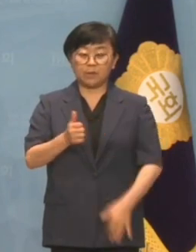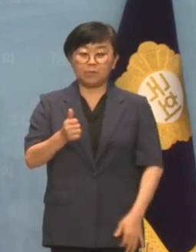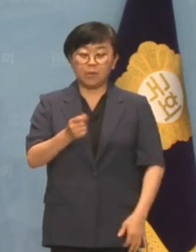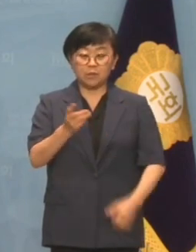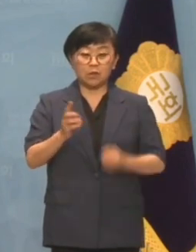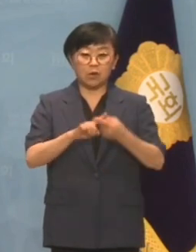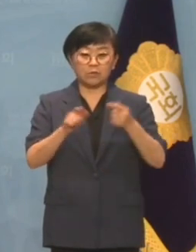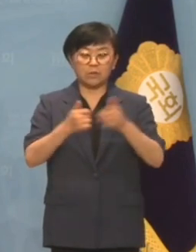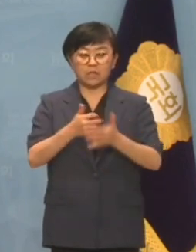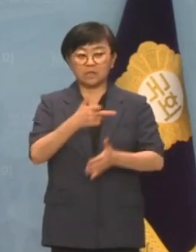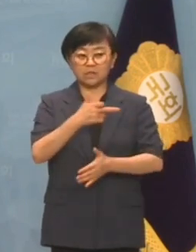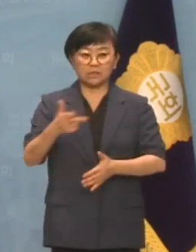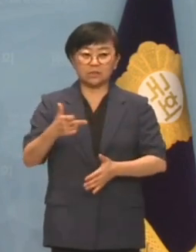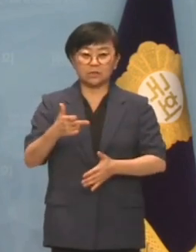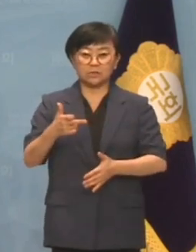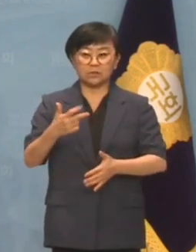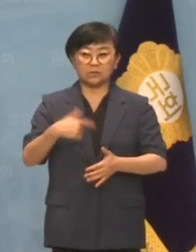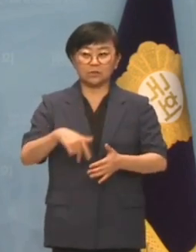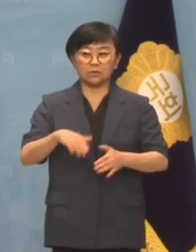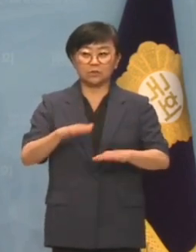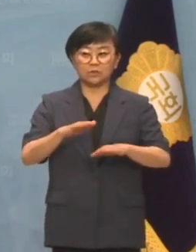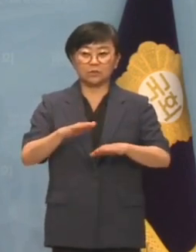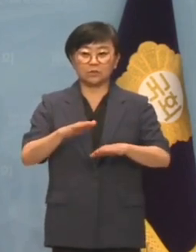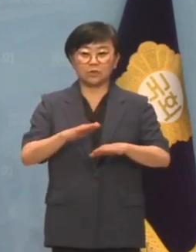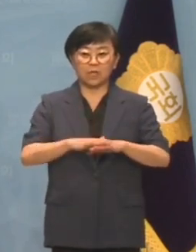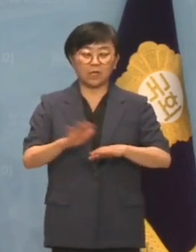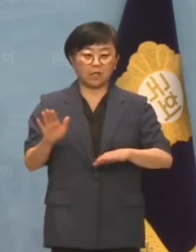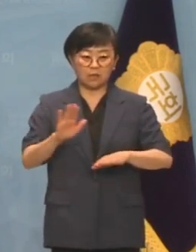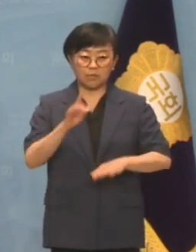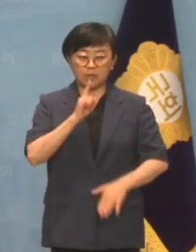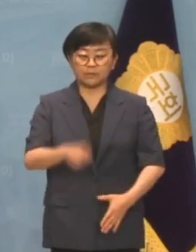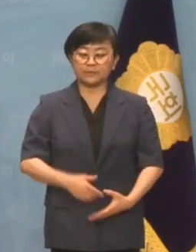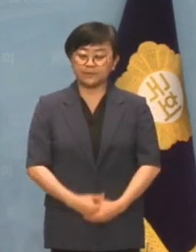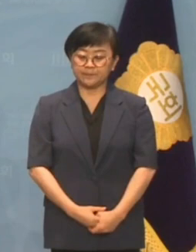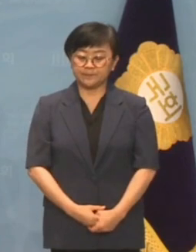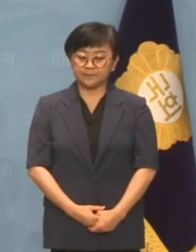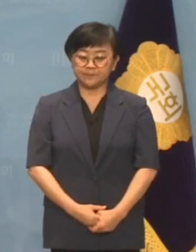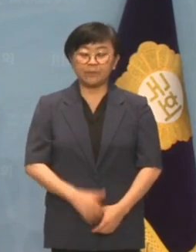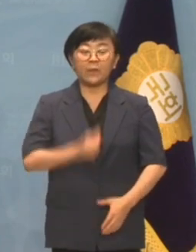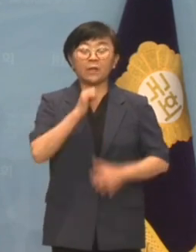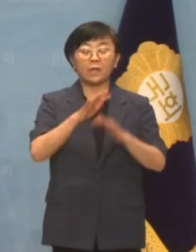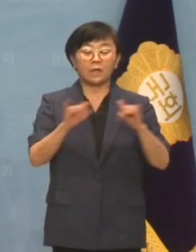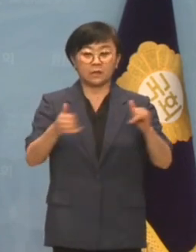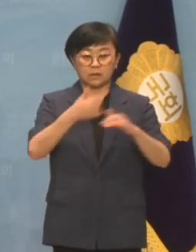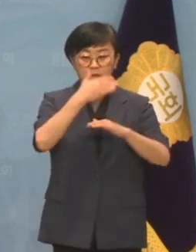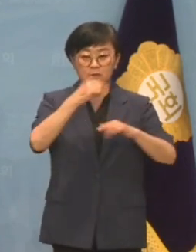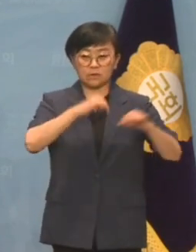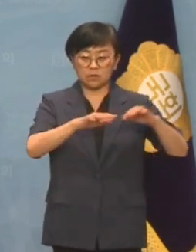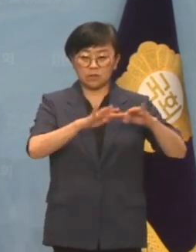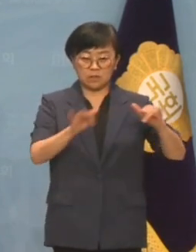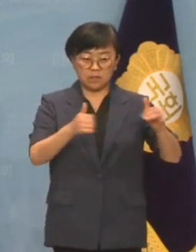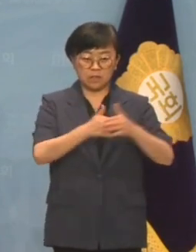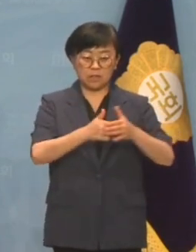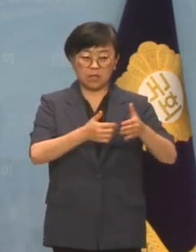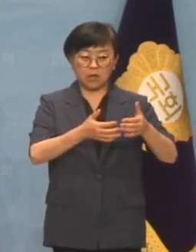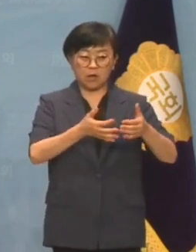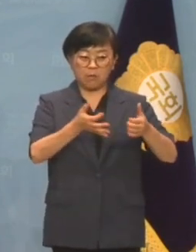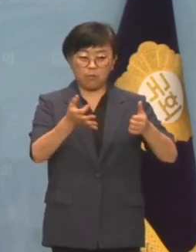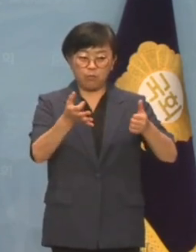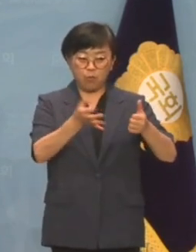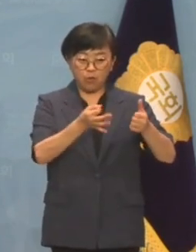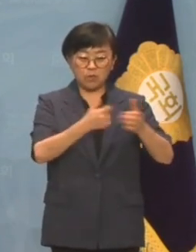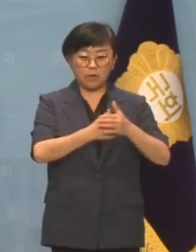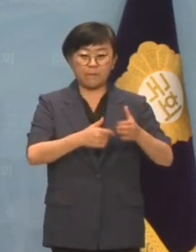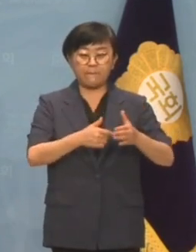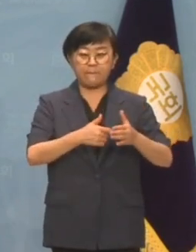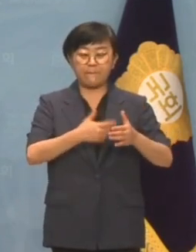코인계의 큰 손답지 않은 겸손을 떨었습니다. 가난한 청년 정치인 코스프레의 가면이 벗겨진